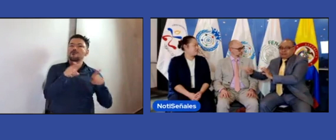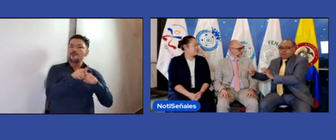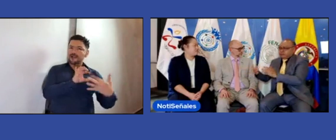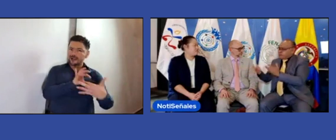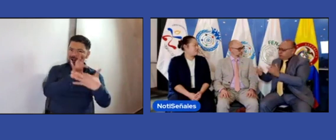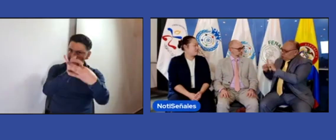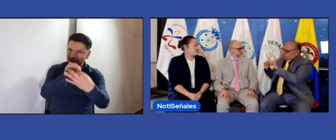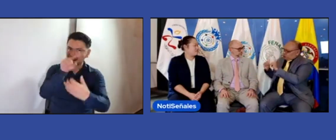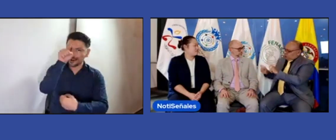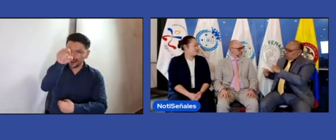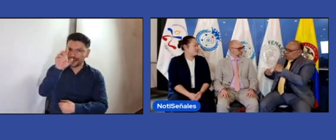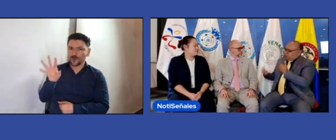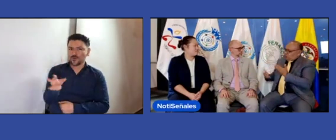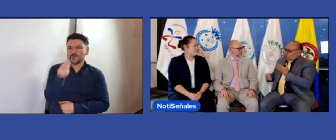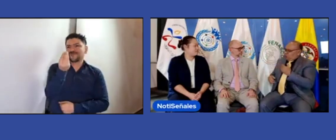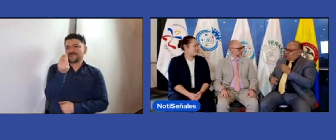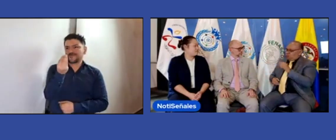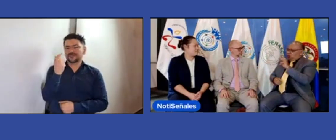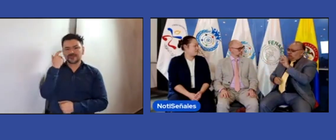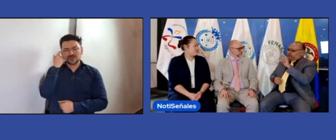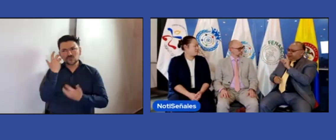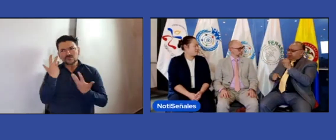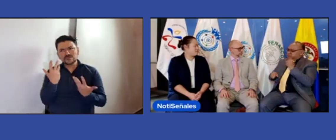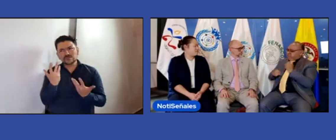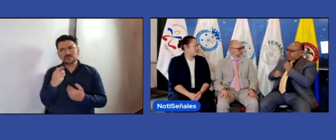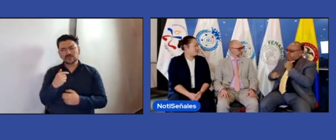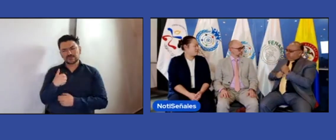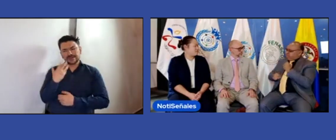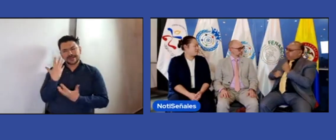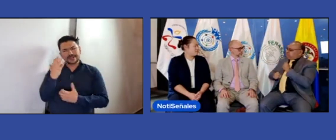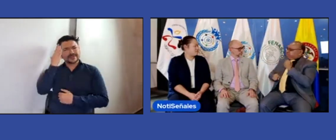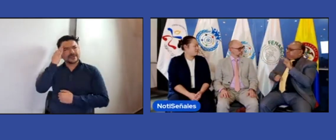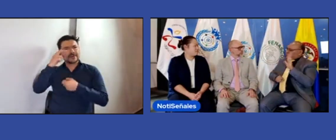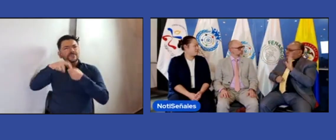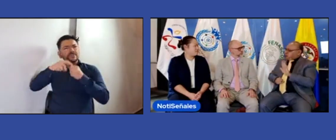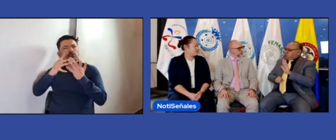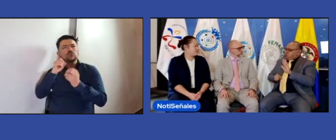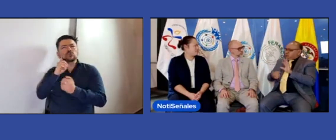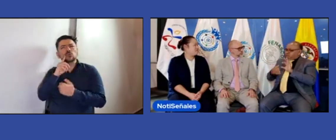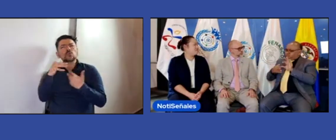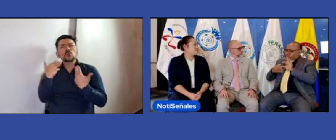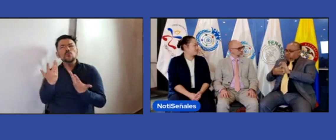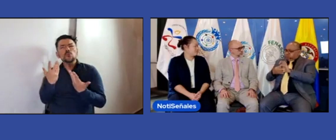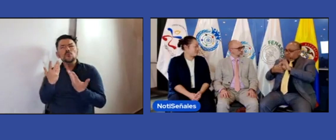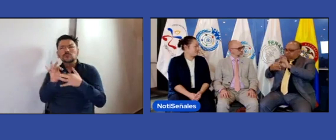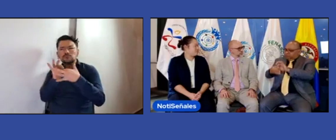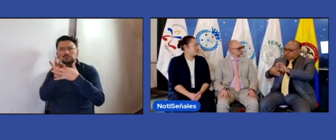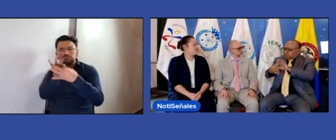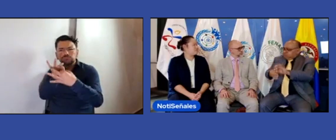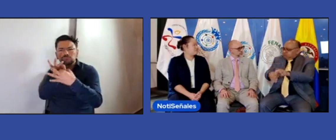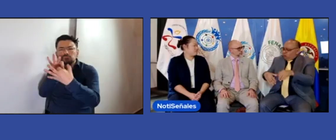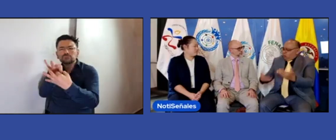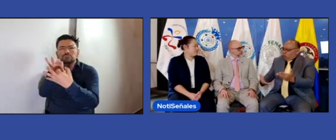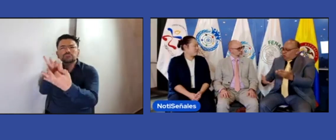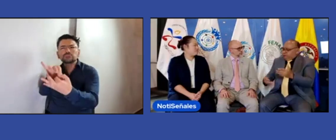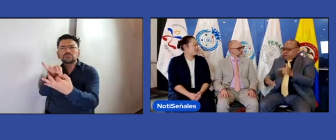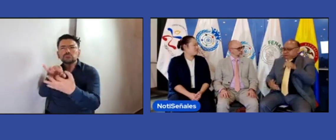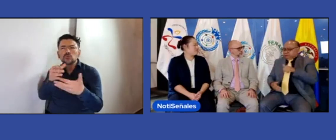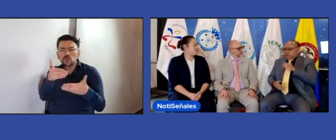también trabaja de la mano con la sección de jóvenes de la WFD. Pero yo quiero preguntarles cómo se trabaja con esas secciones de